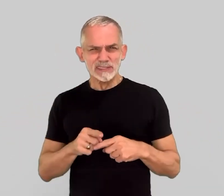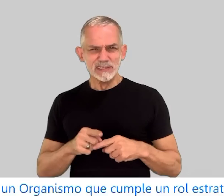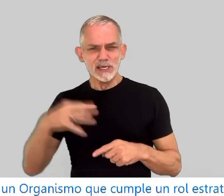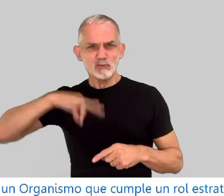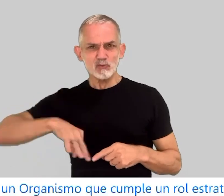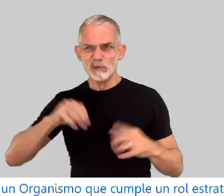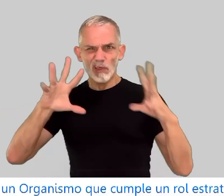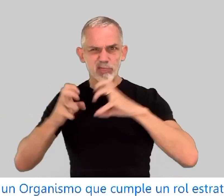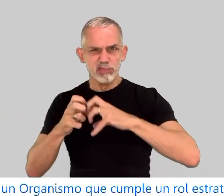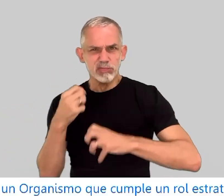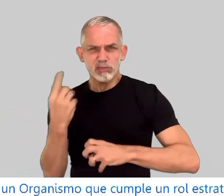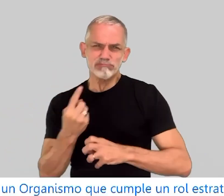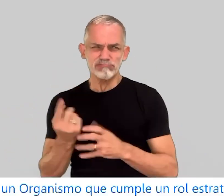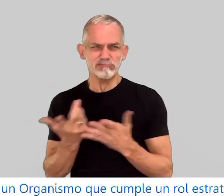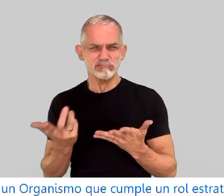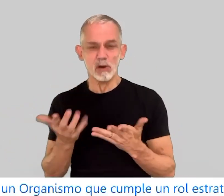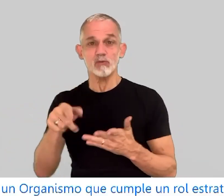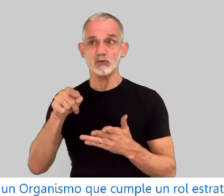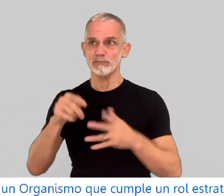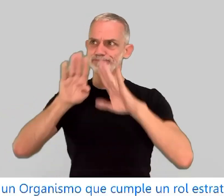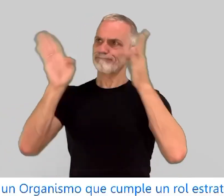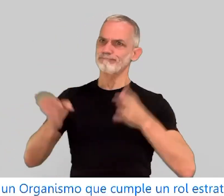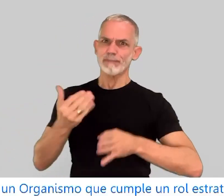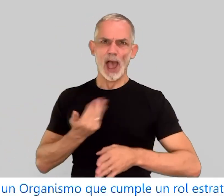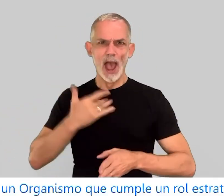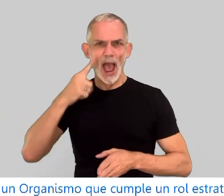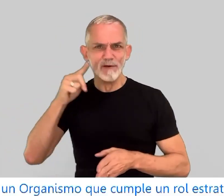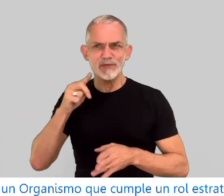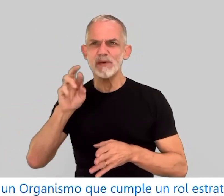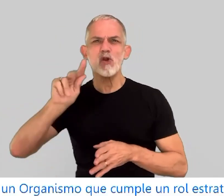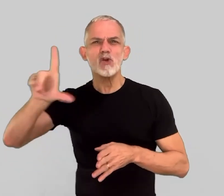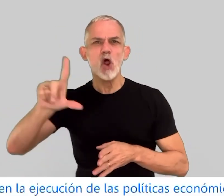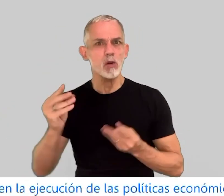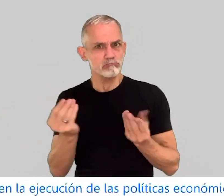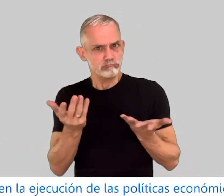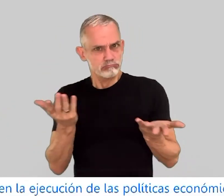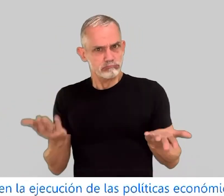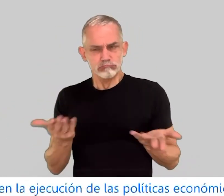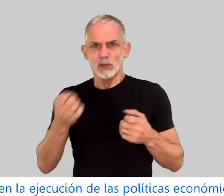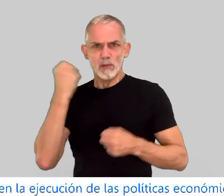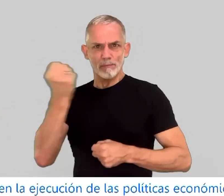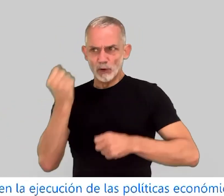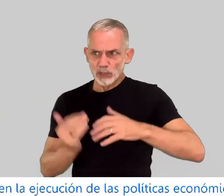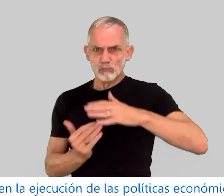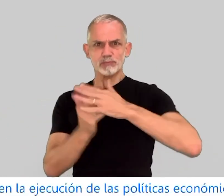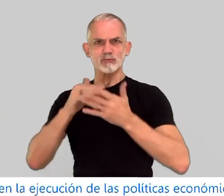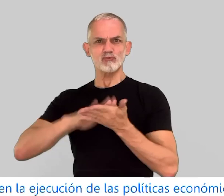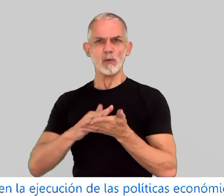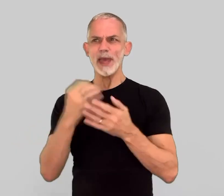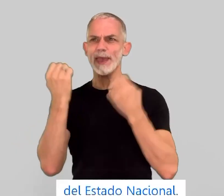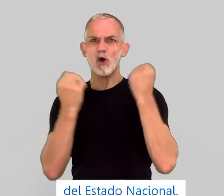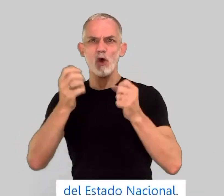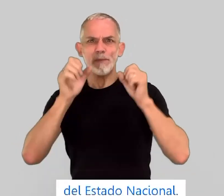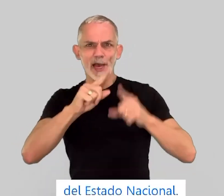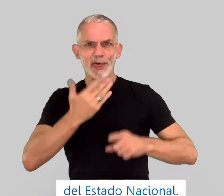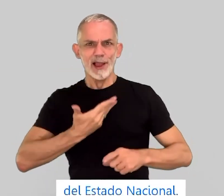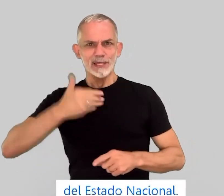en un organismo que cumple un rol estratégico en la ejecución de la ejecución políticas económicas del Estado nacional.